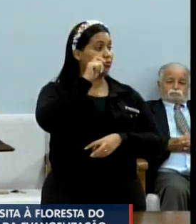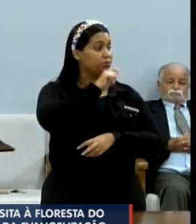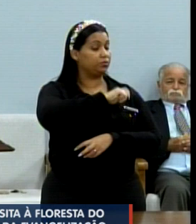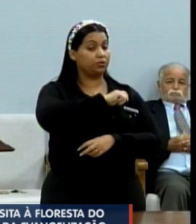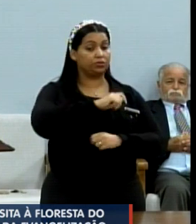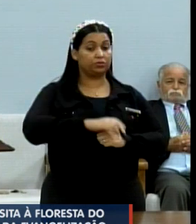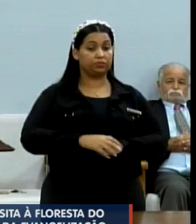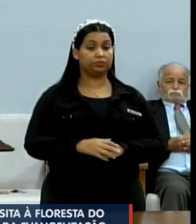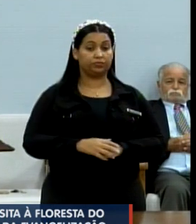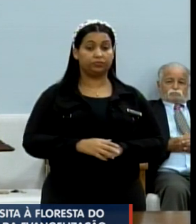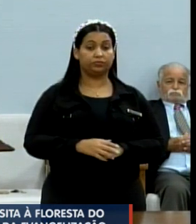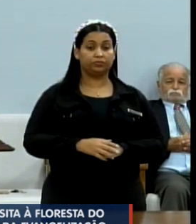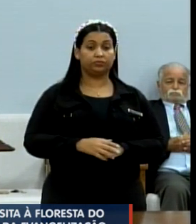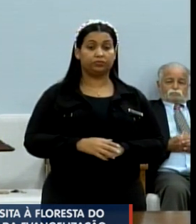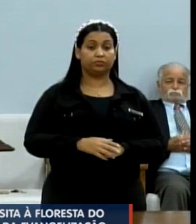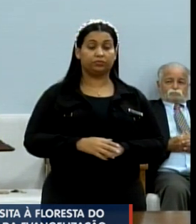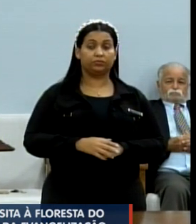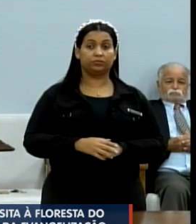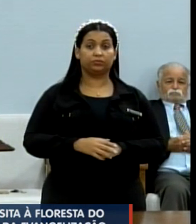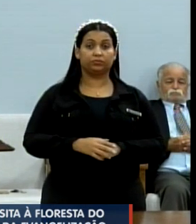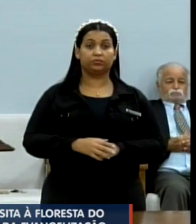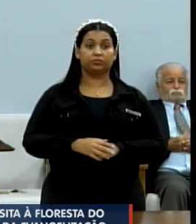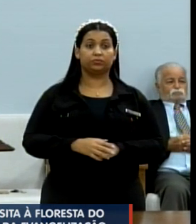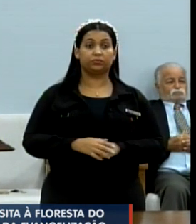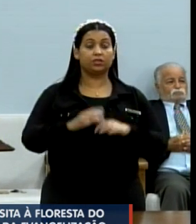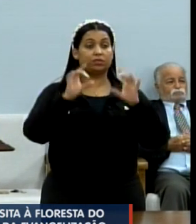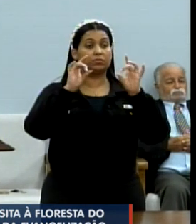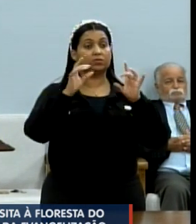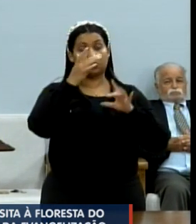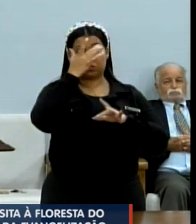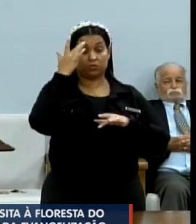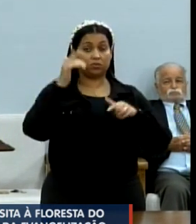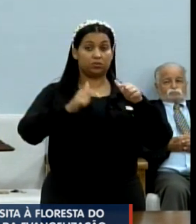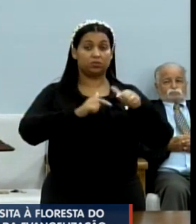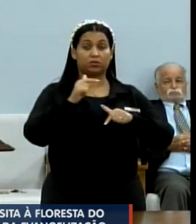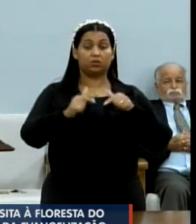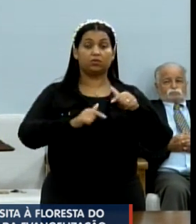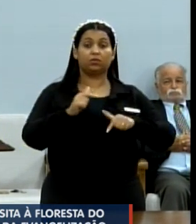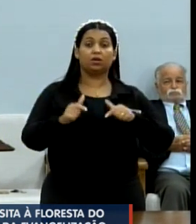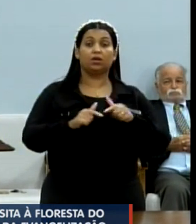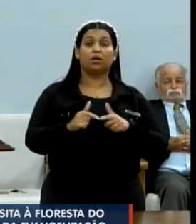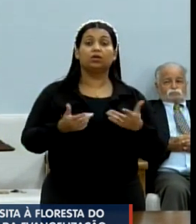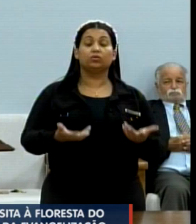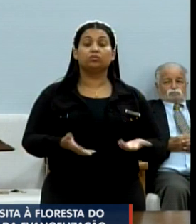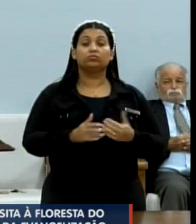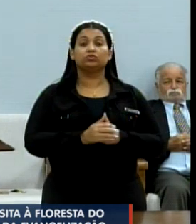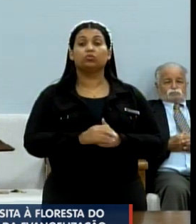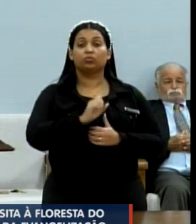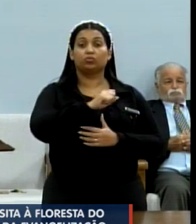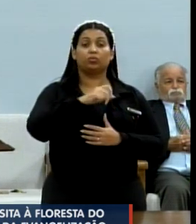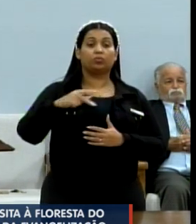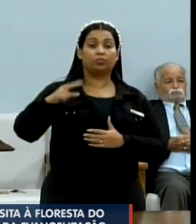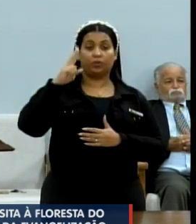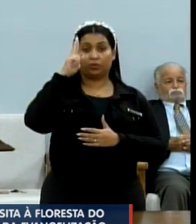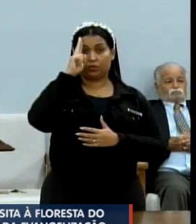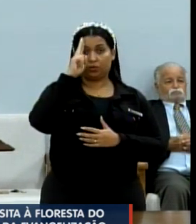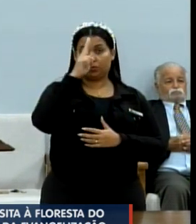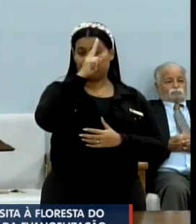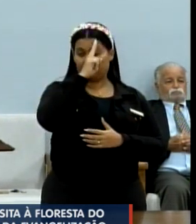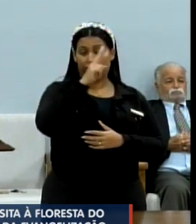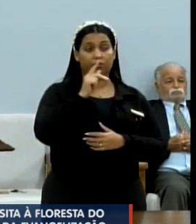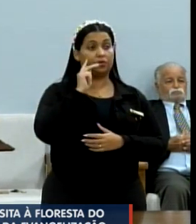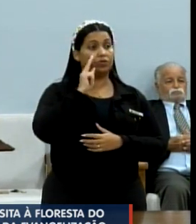Rio Preto, vejo que aqui em especial tem muitos trabalhadores que trabalham com o aplicativo, vejo o Carlos ali